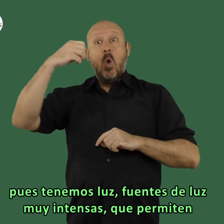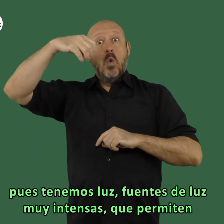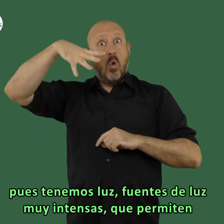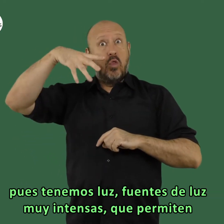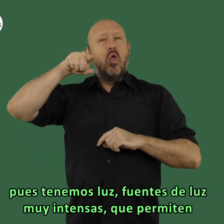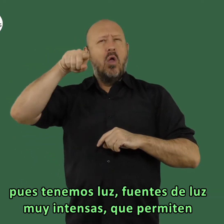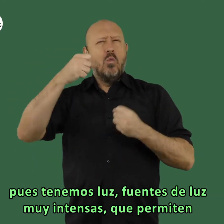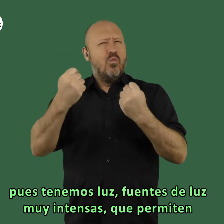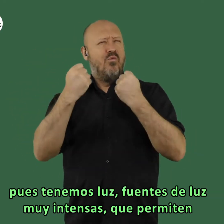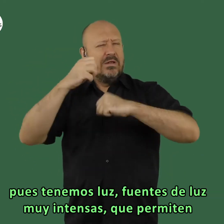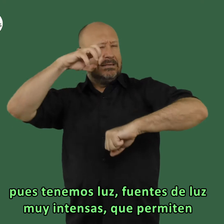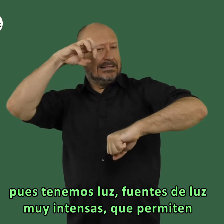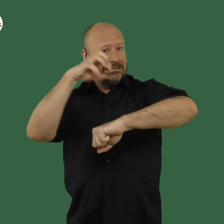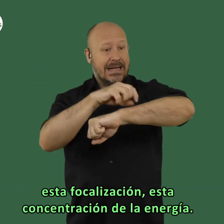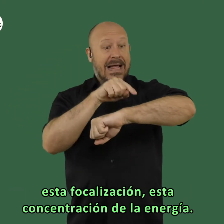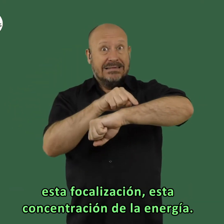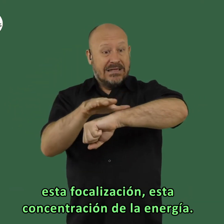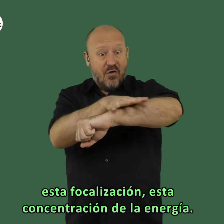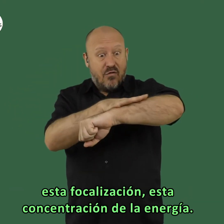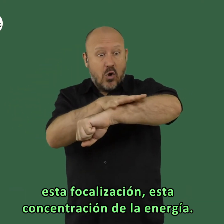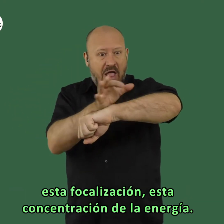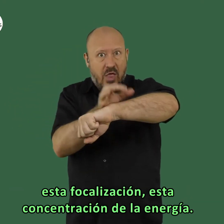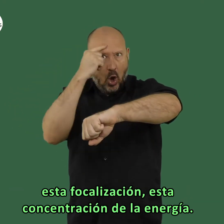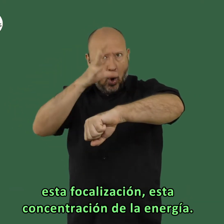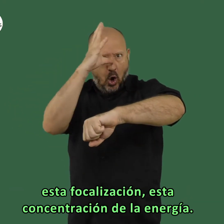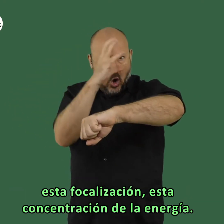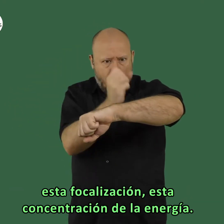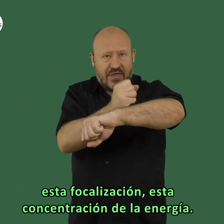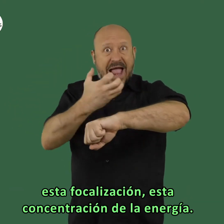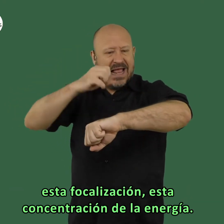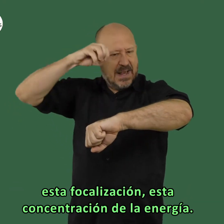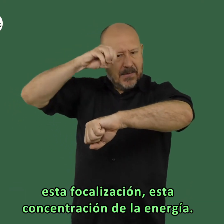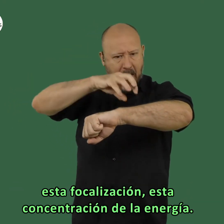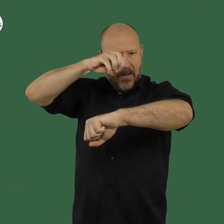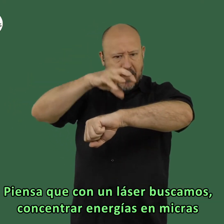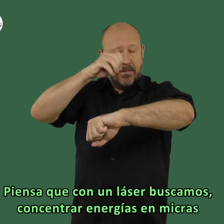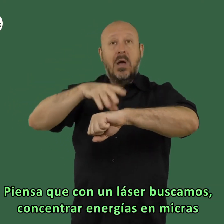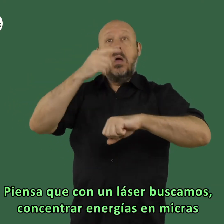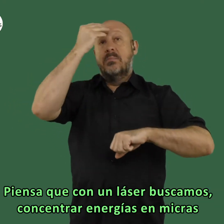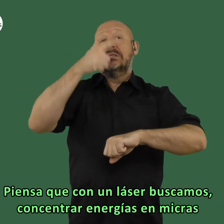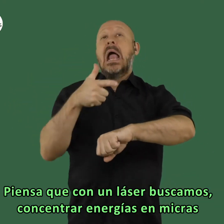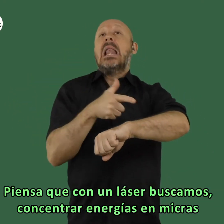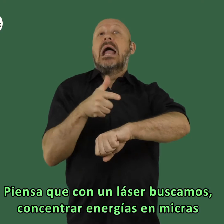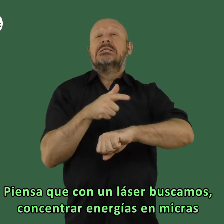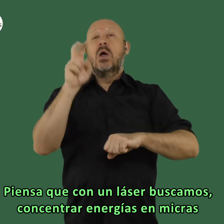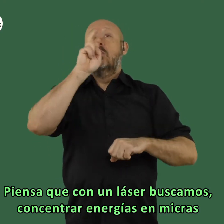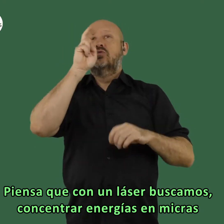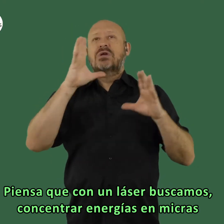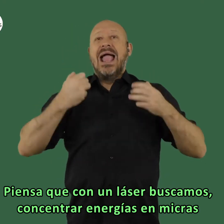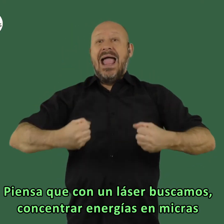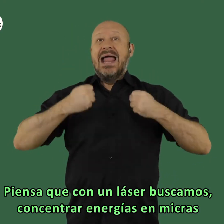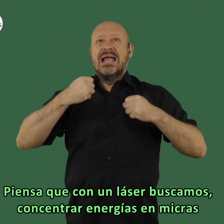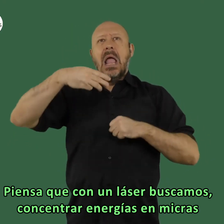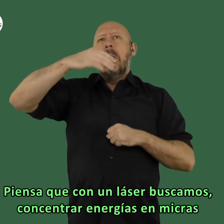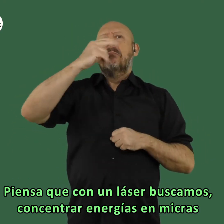luz muy intensas que que permiten esta esta focalización esta concentración de la energía piensa que con un láser buscamos